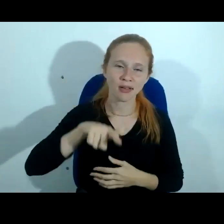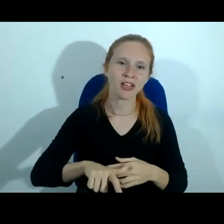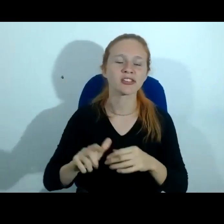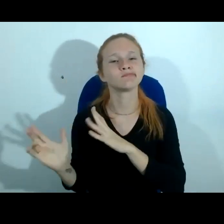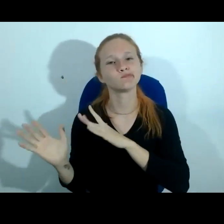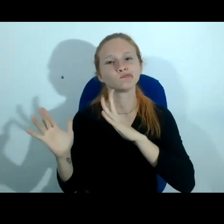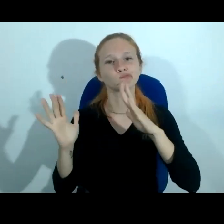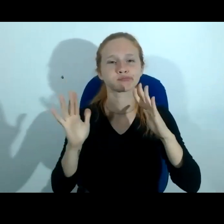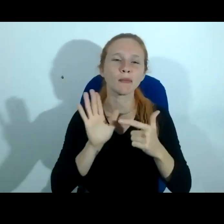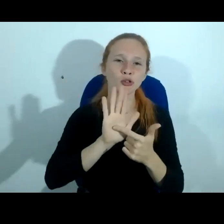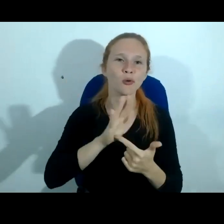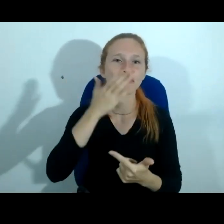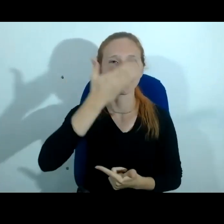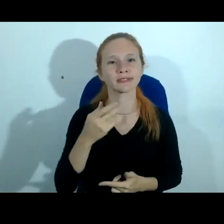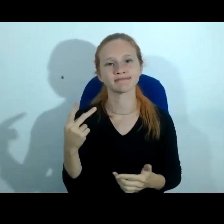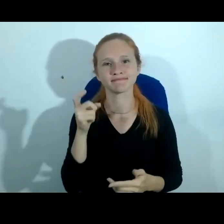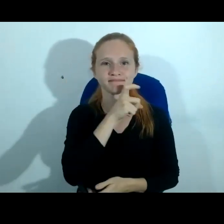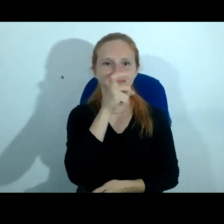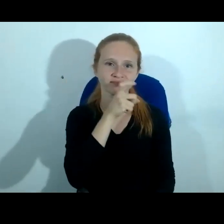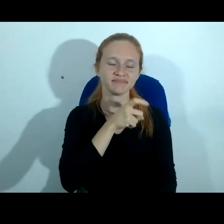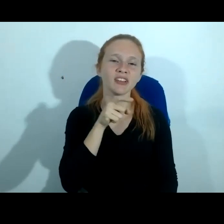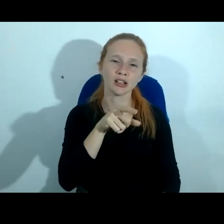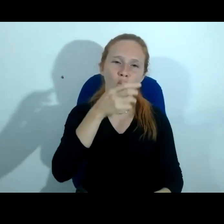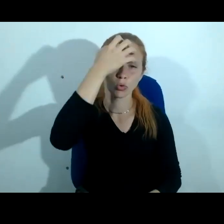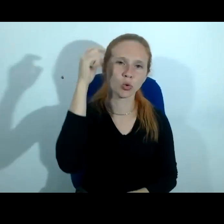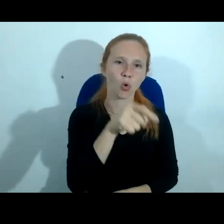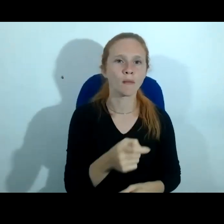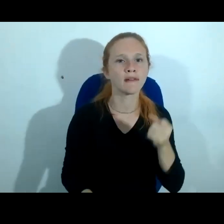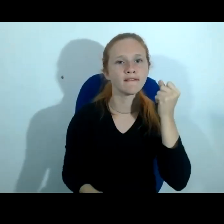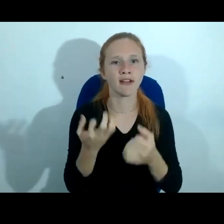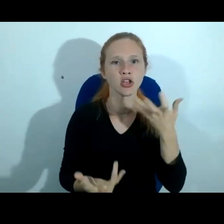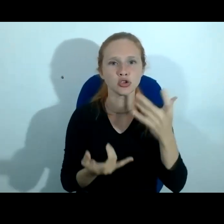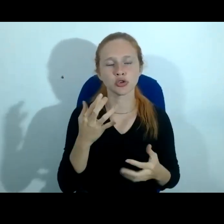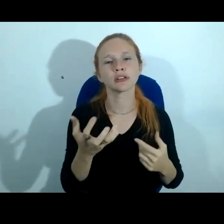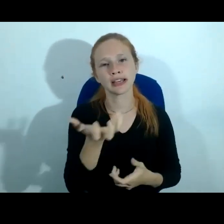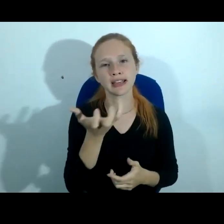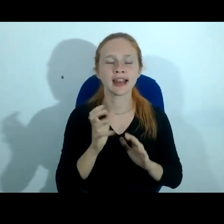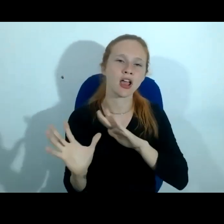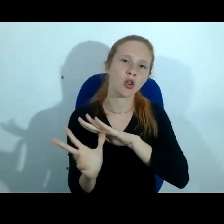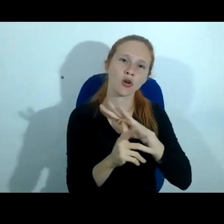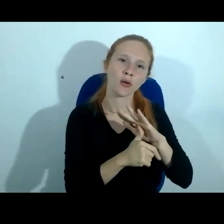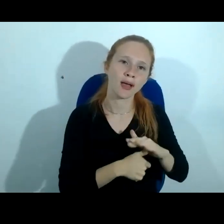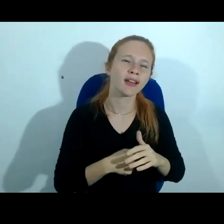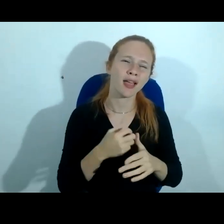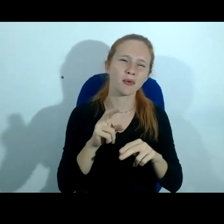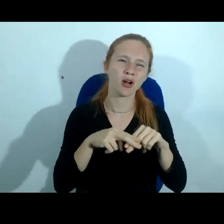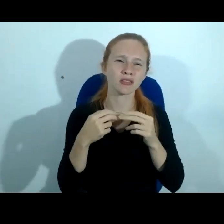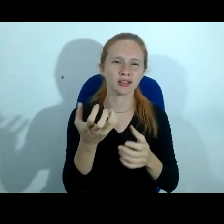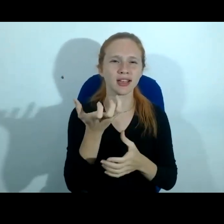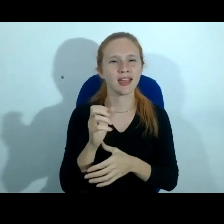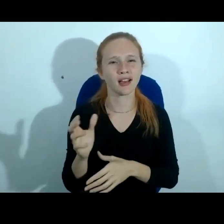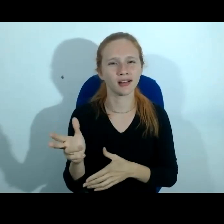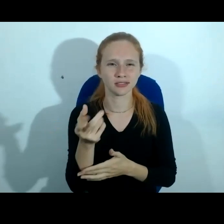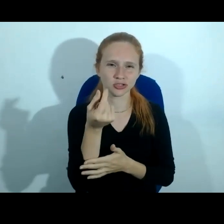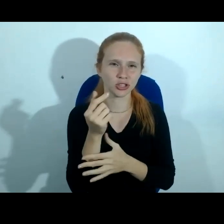e o réu na verdade ele foi condenado por incêndio doloso para fins de fraude a seguro então são mais